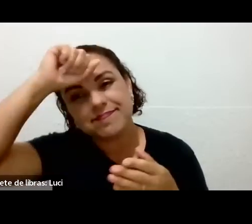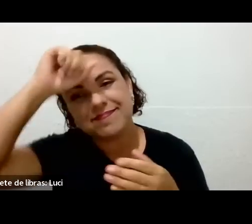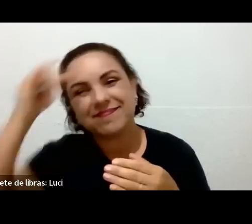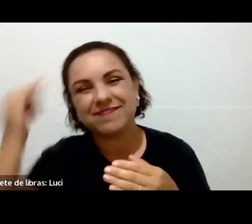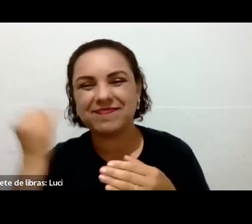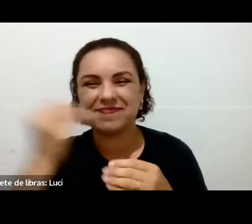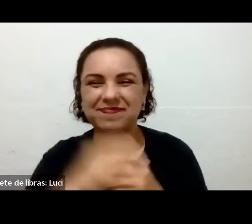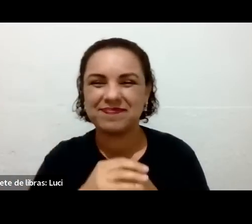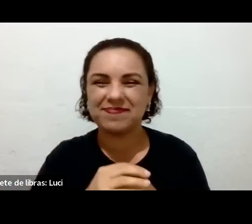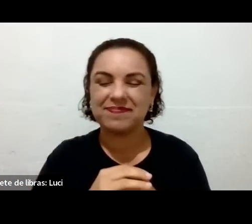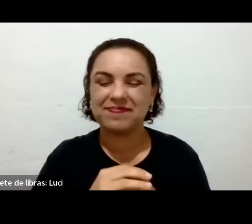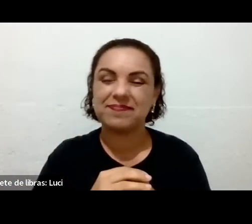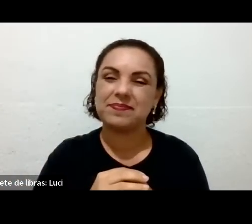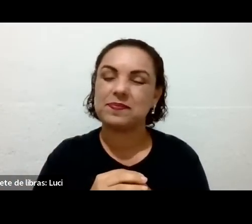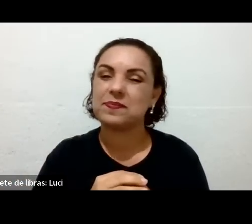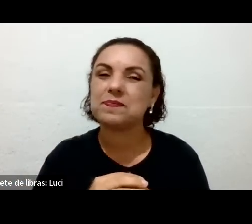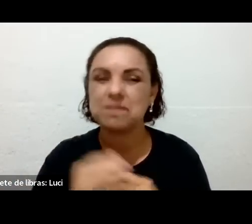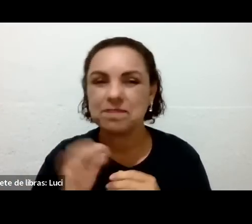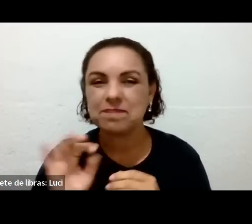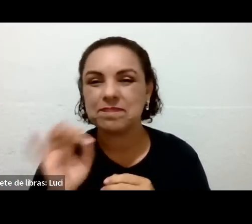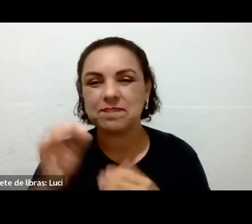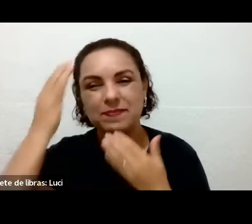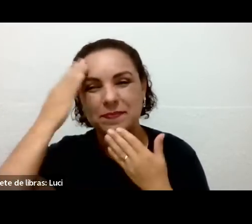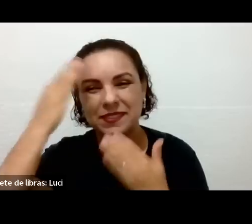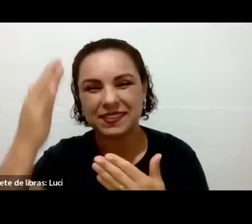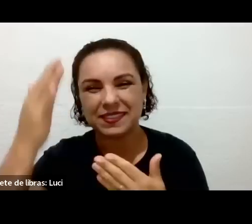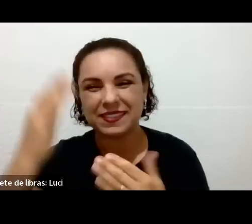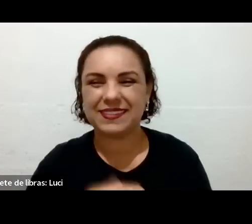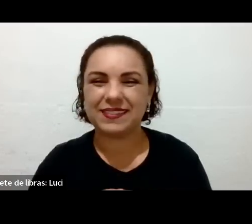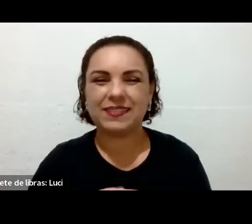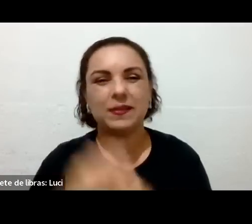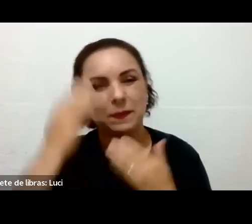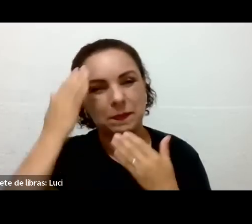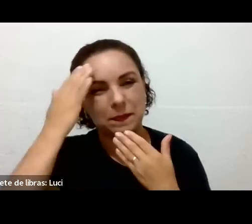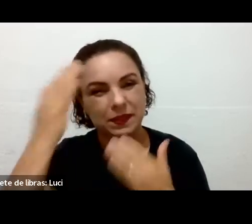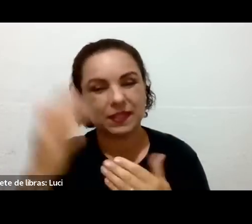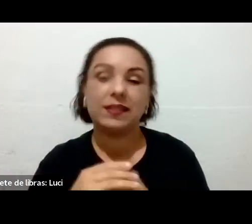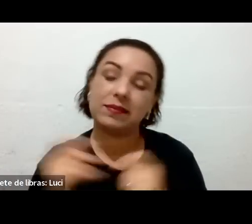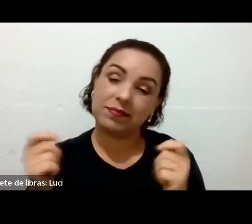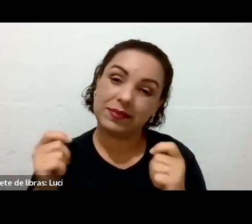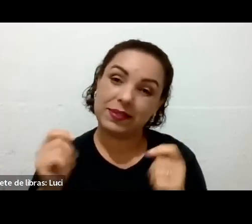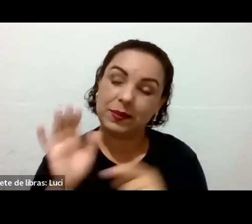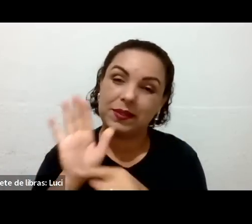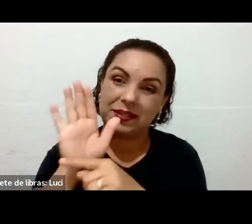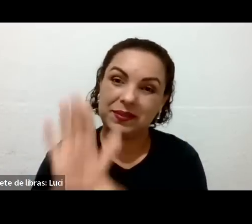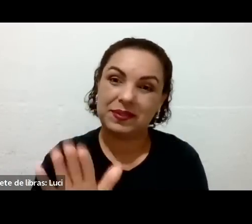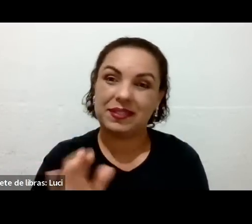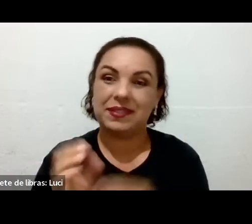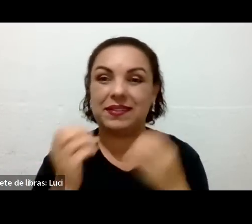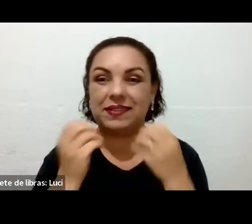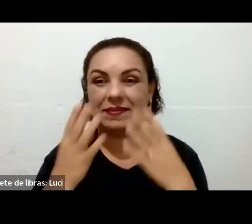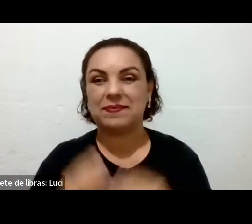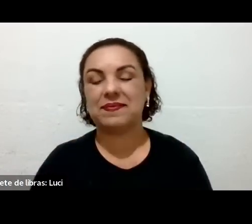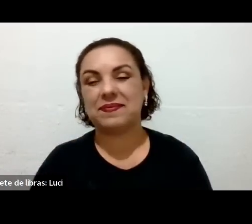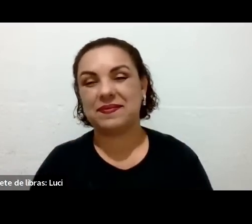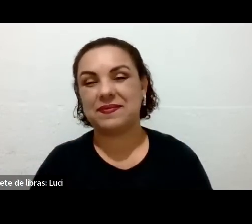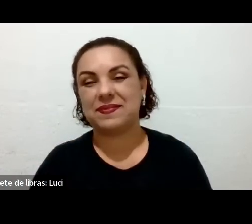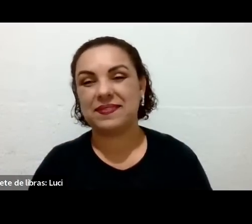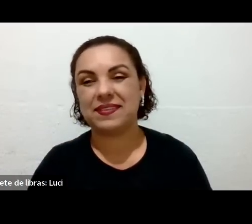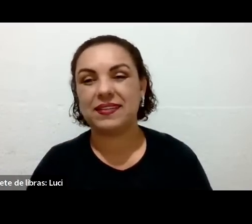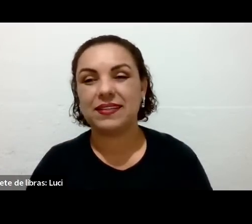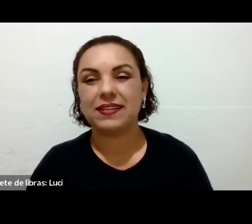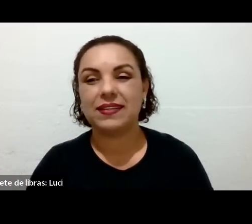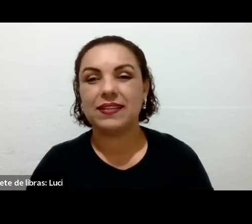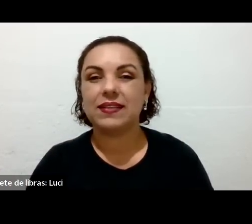Tá certo, muito obrigada. Eu que agradeço, Renata, espero ter ajudado, o bate-papo foi legal, que bom, viu? Vamos